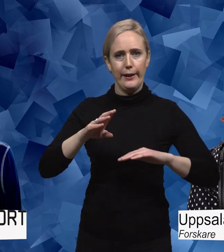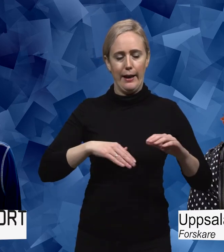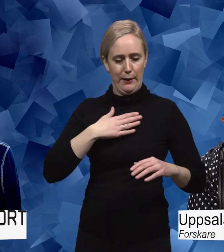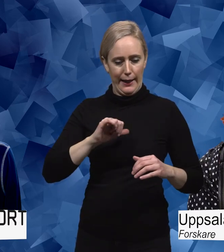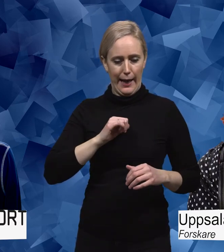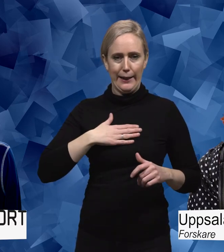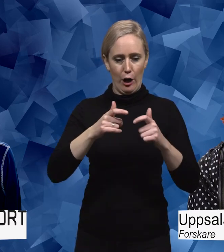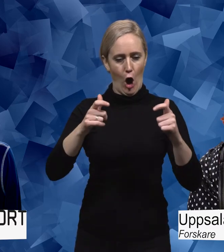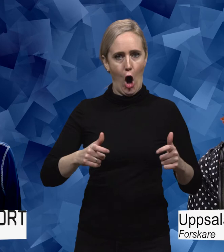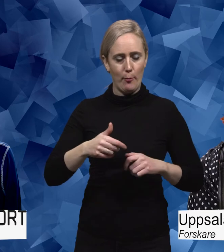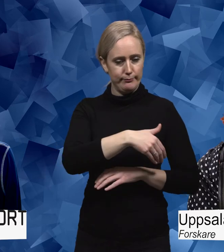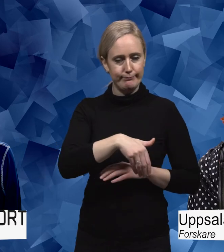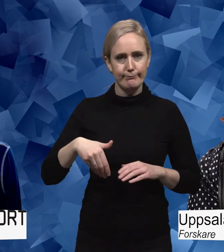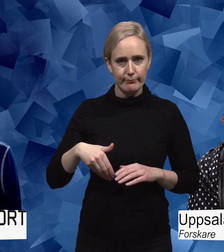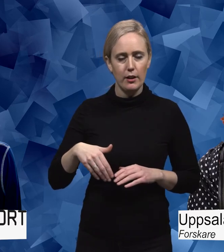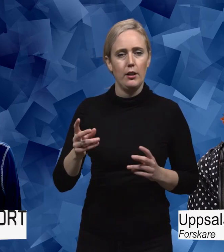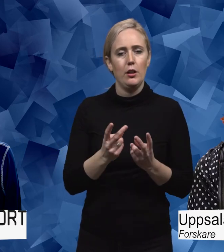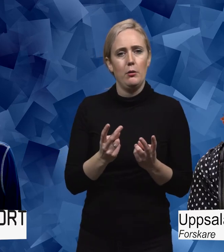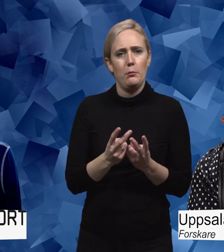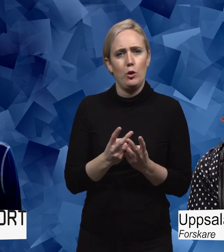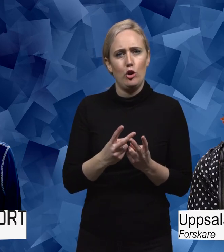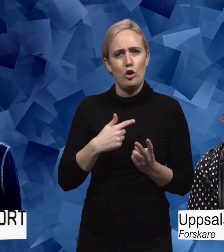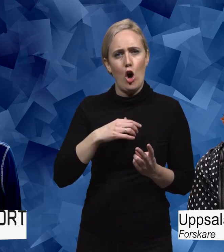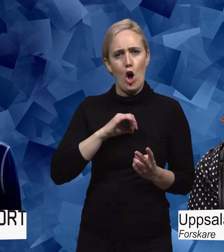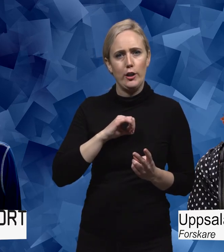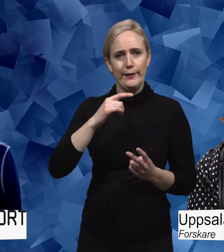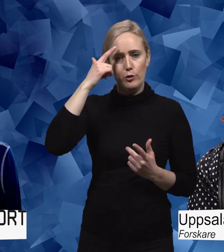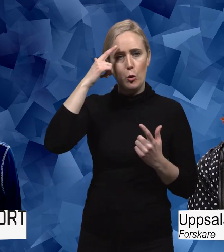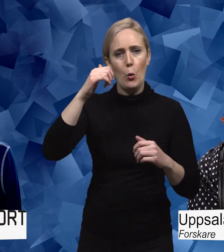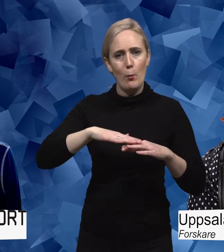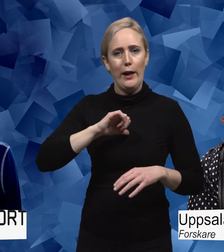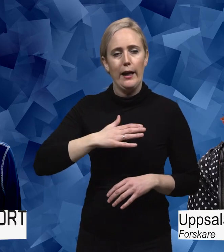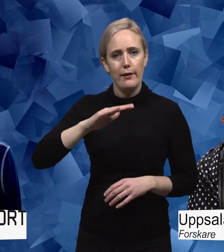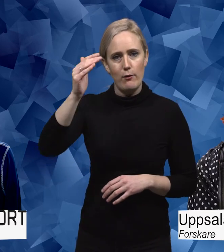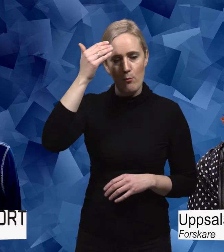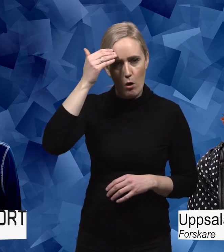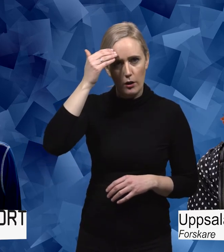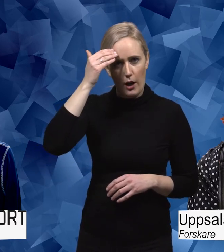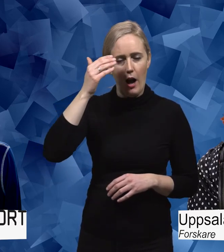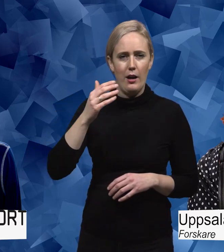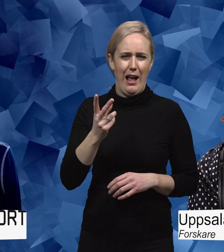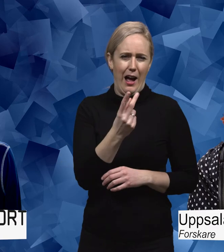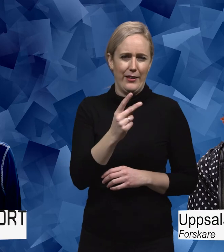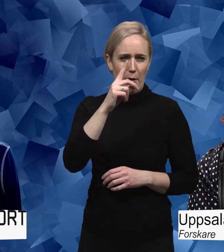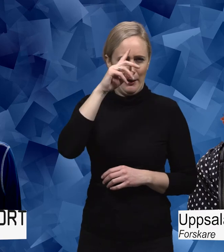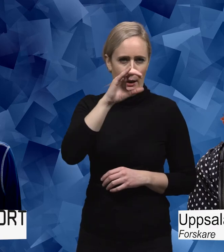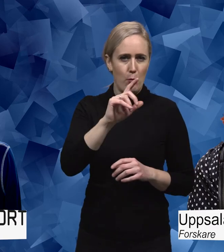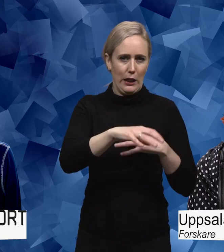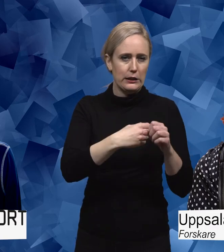har jag ju byggt upp en egen tilltro till min egen förmåga. Det man pratar om self-efficacy. Som är också ett allra svårare översätt begrepp. Så jag har ju